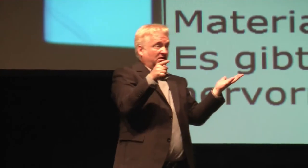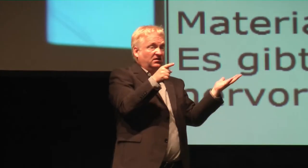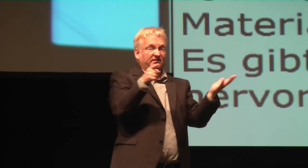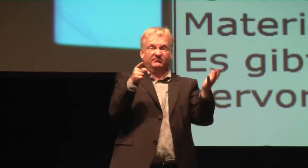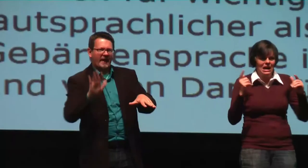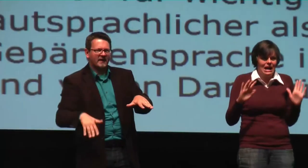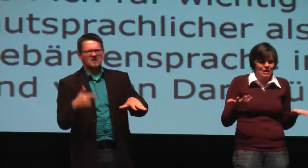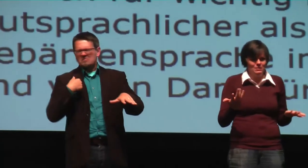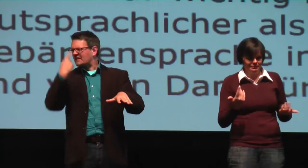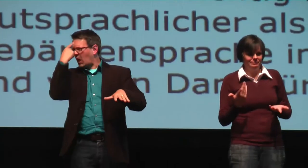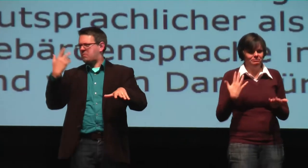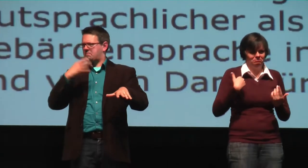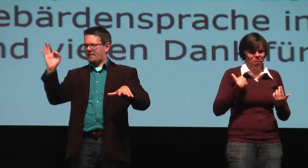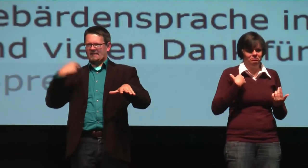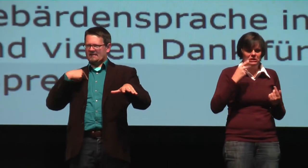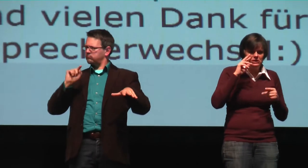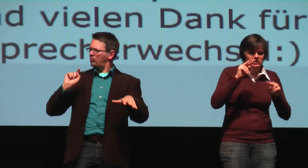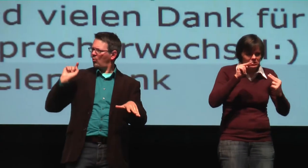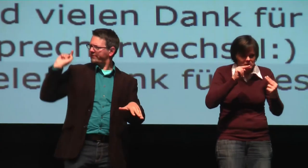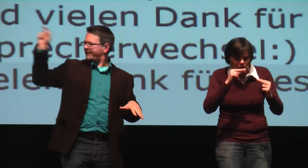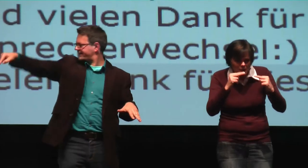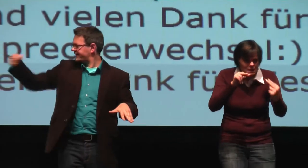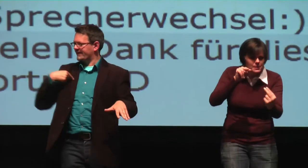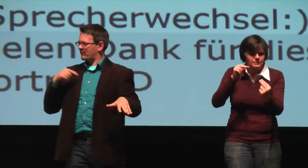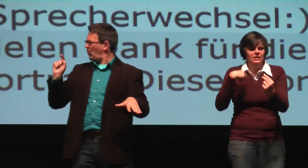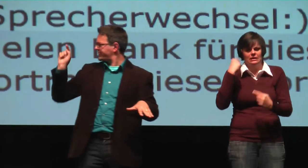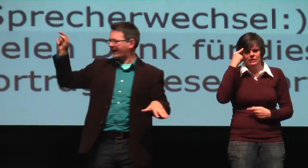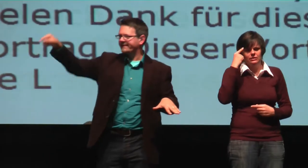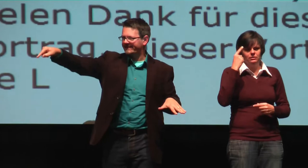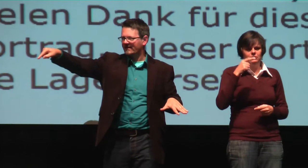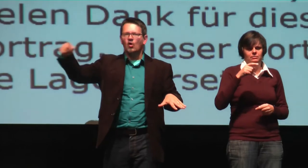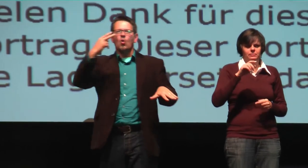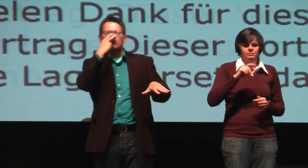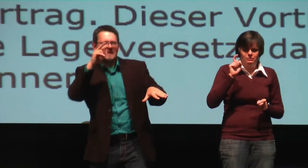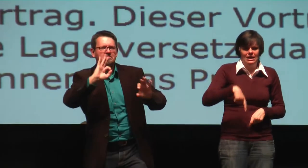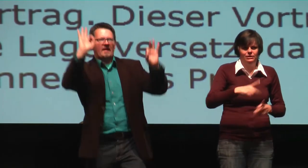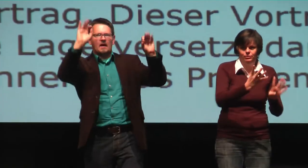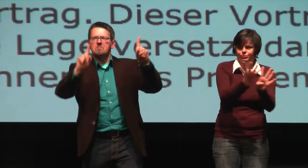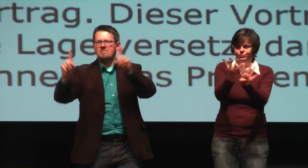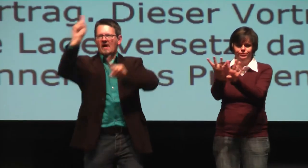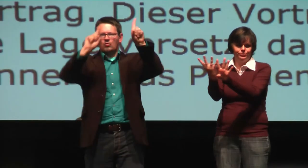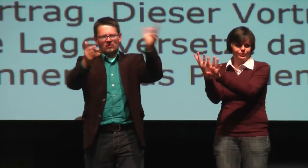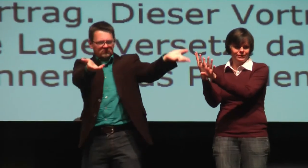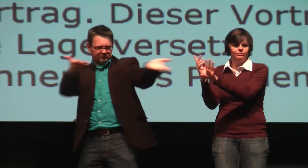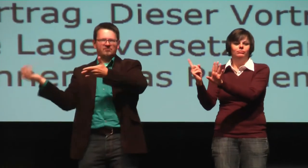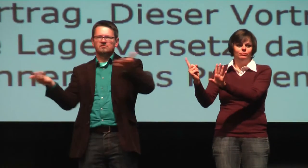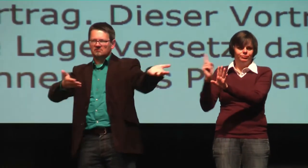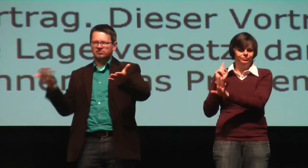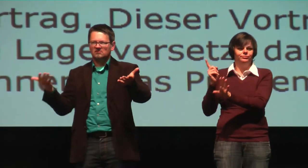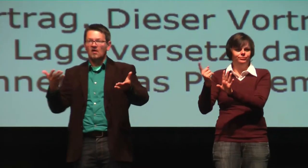organisieren. Mein Problem ist, die Scheinwerfer hier sind so stark, ich sehe nicht mal, wer sich meldet. Es wäre vielleicht